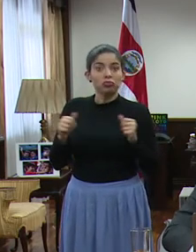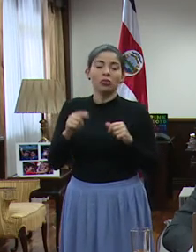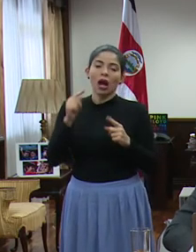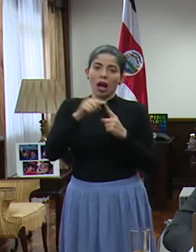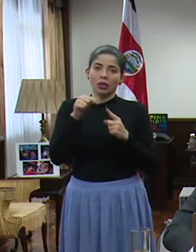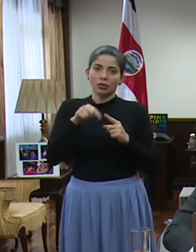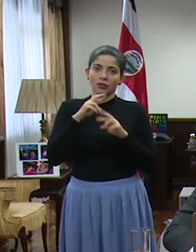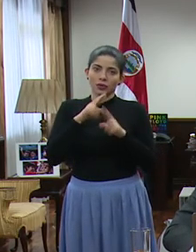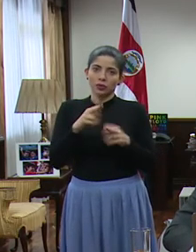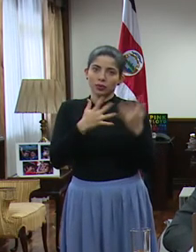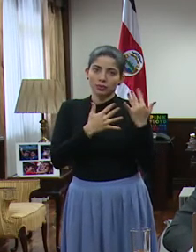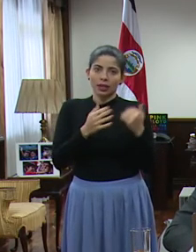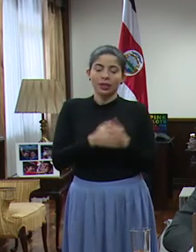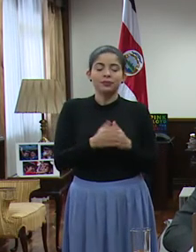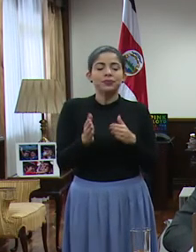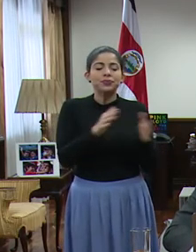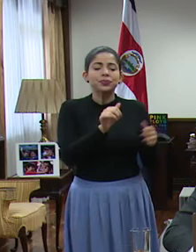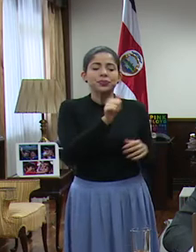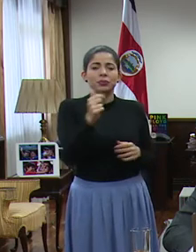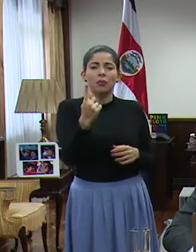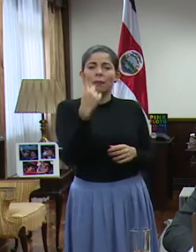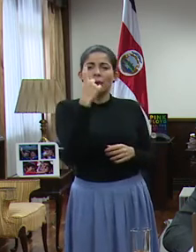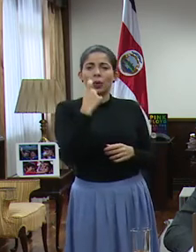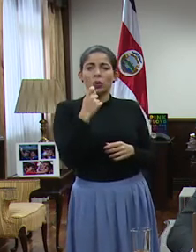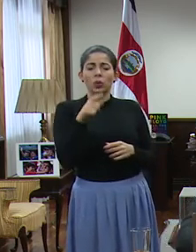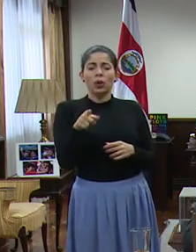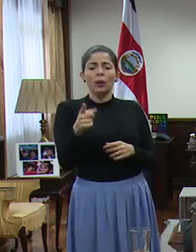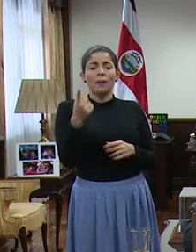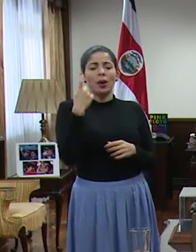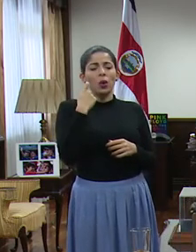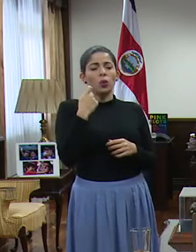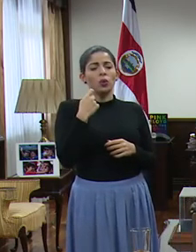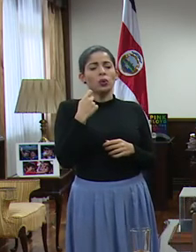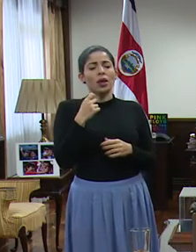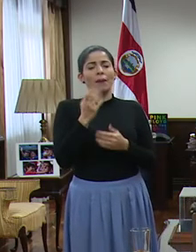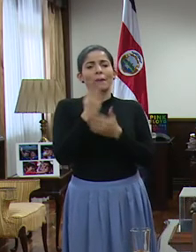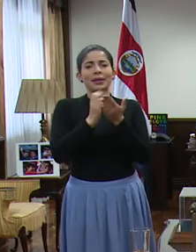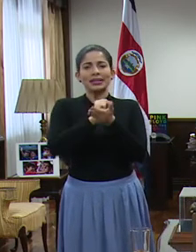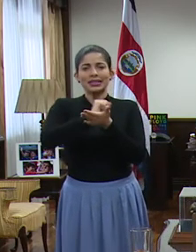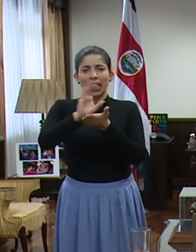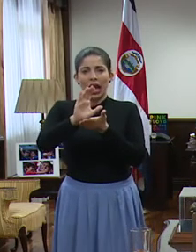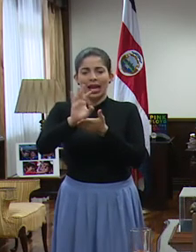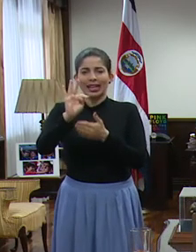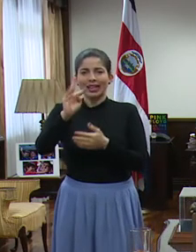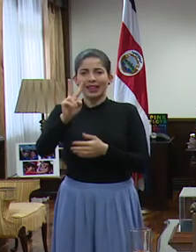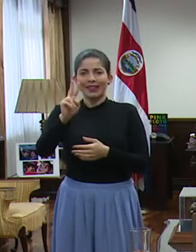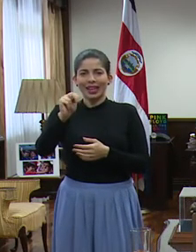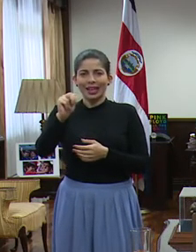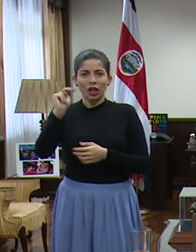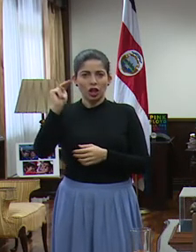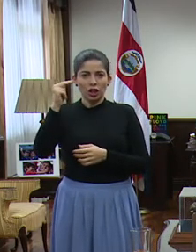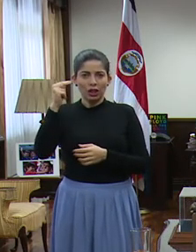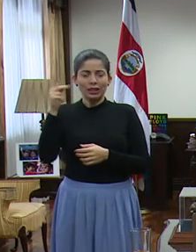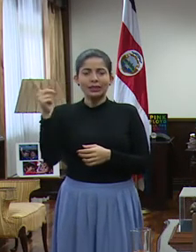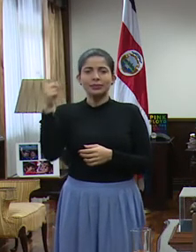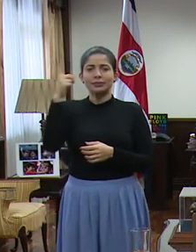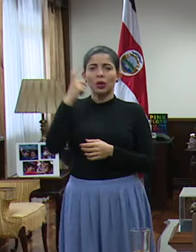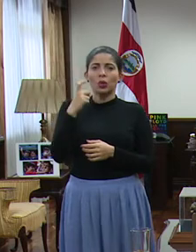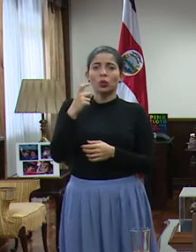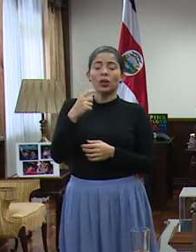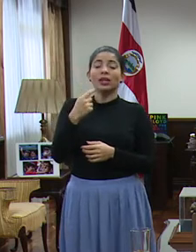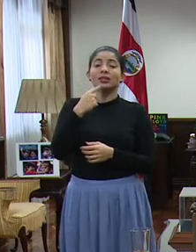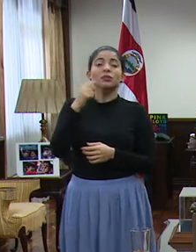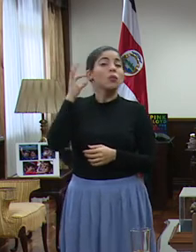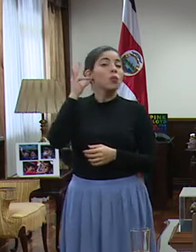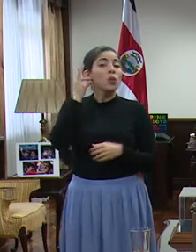También preguntan acá sobre, esta es una consulta desde San Carlos de TVN Noticias que consultan en el